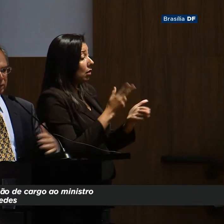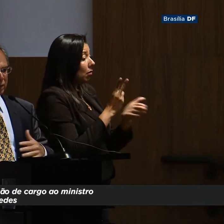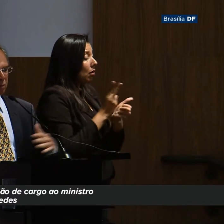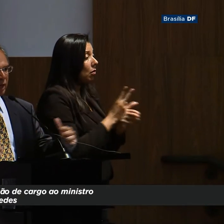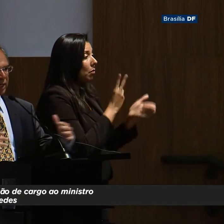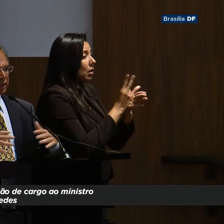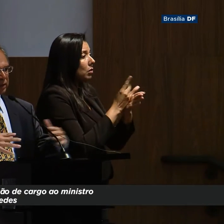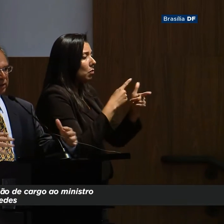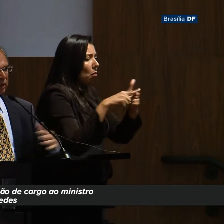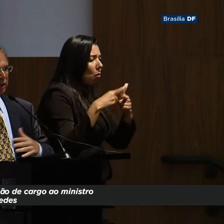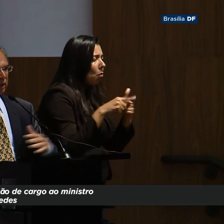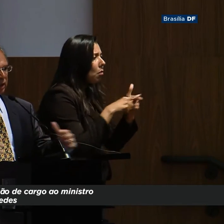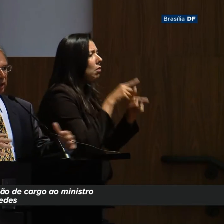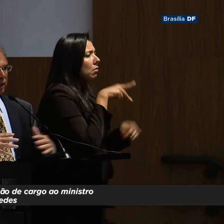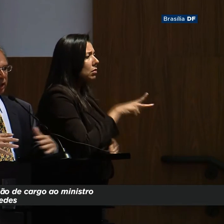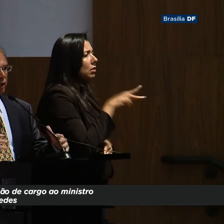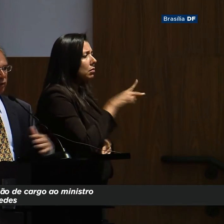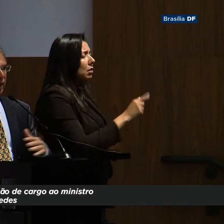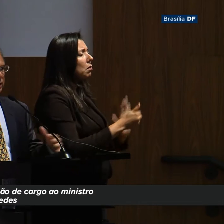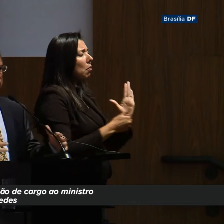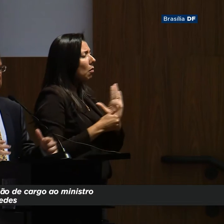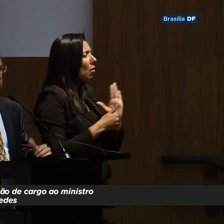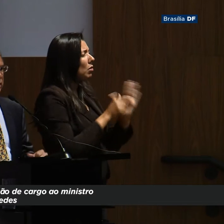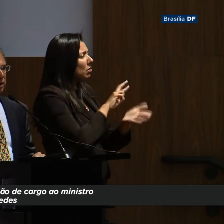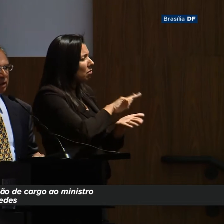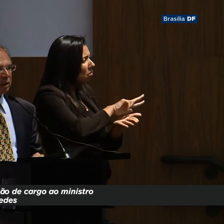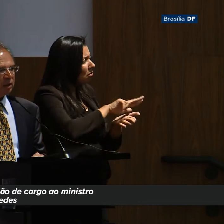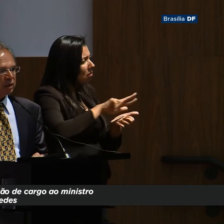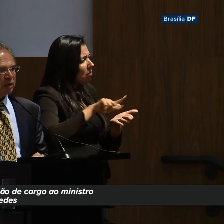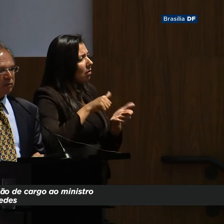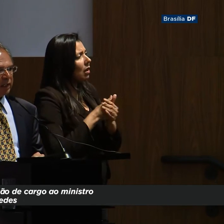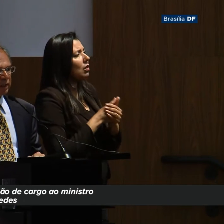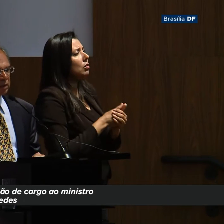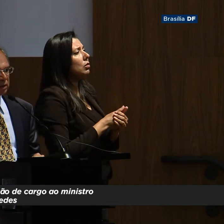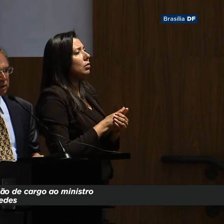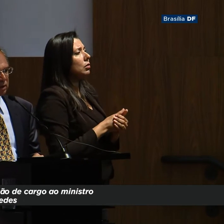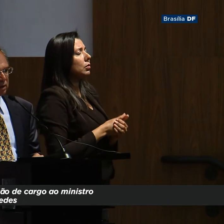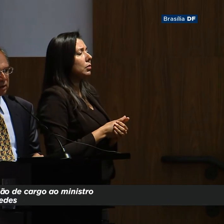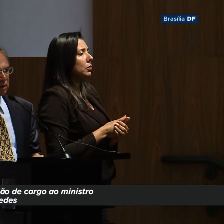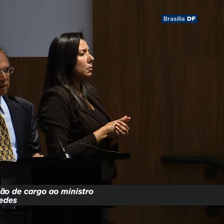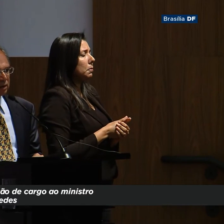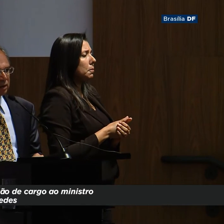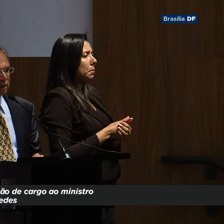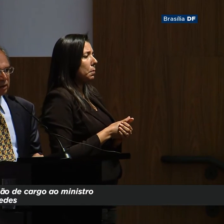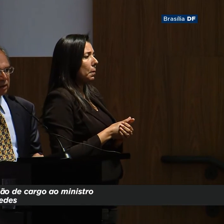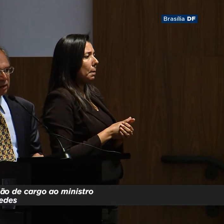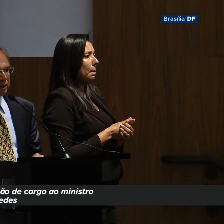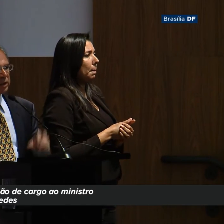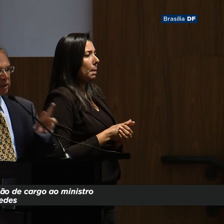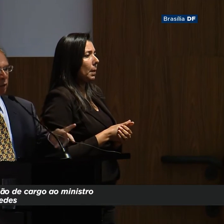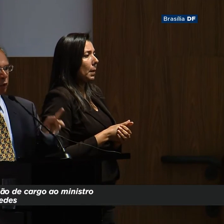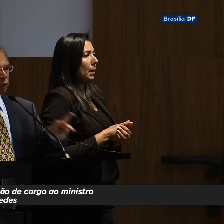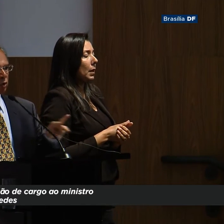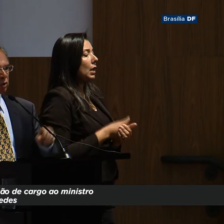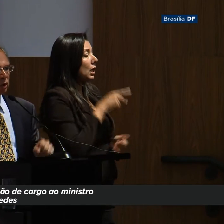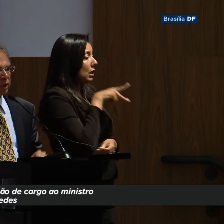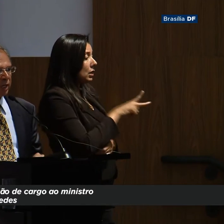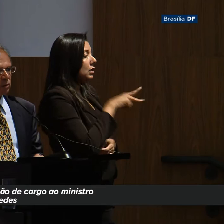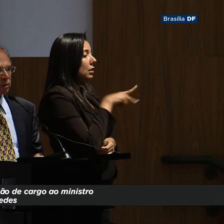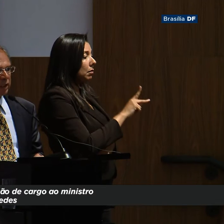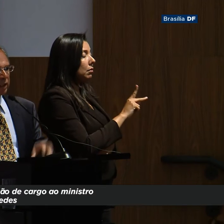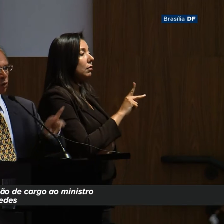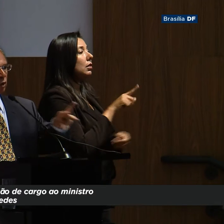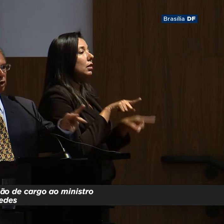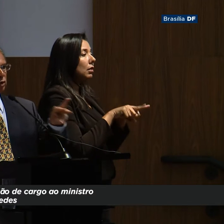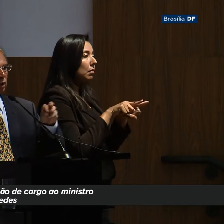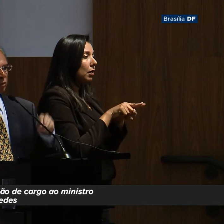mesmo fantasma que aparece em diversas variantes. E sempre o descontrole